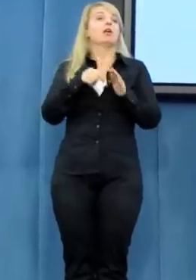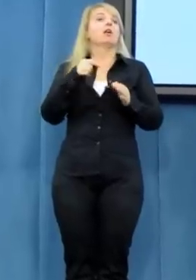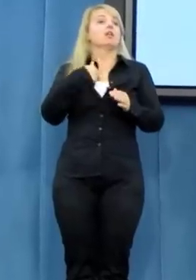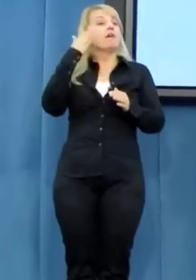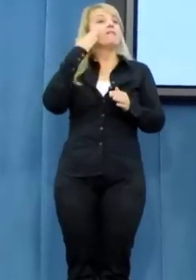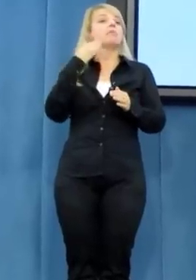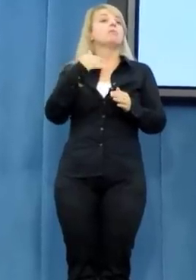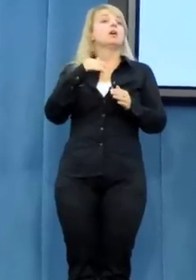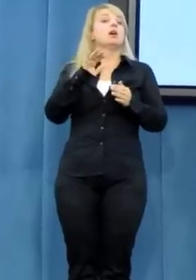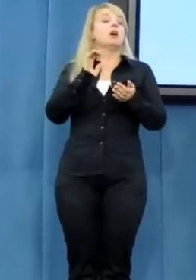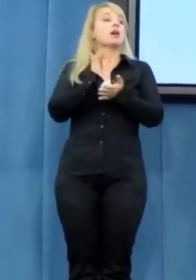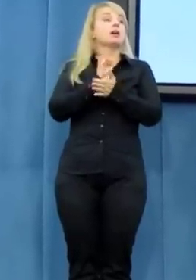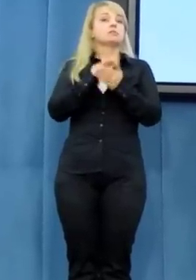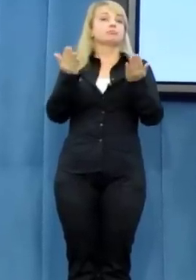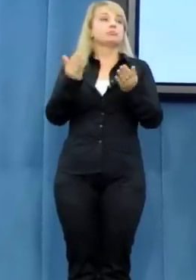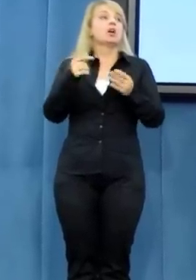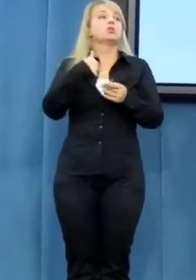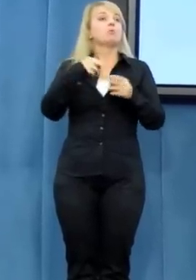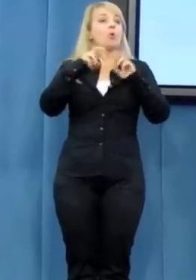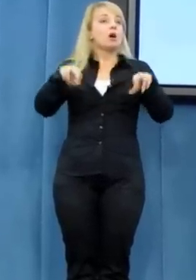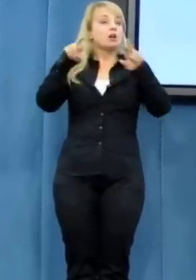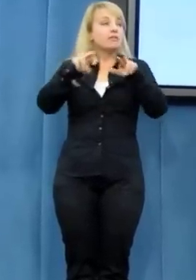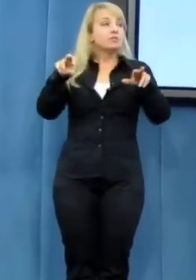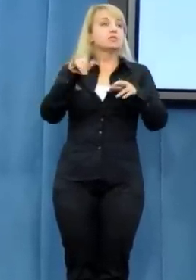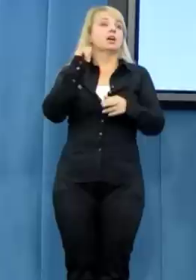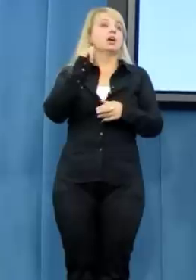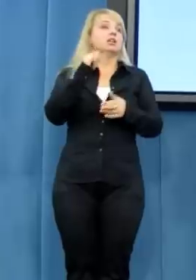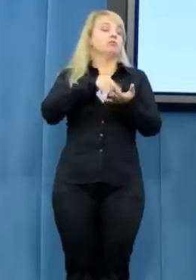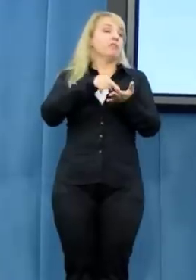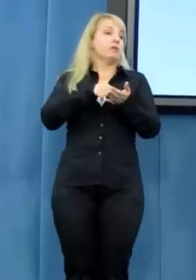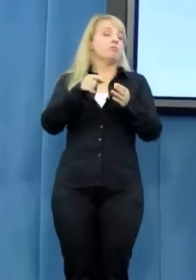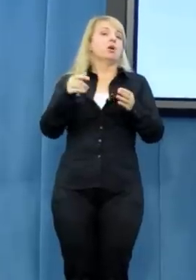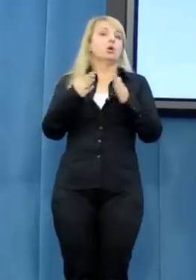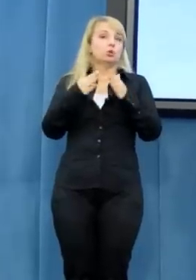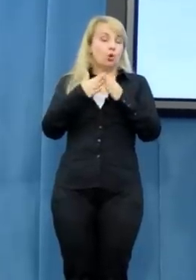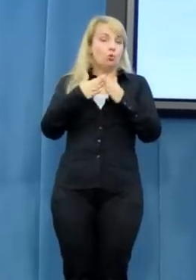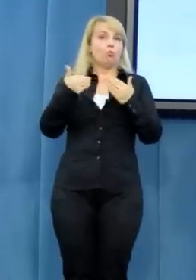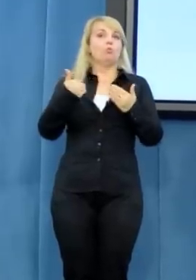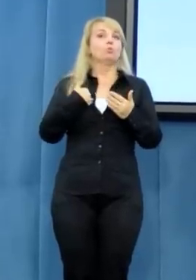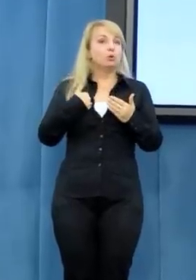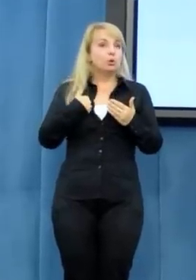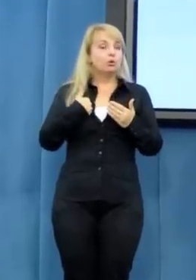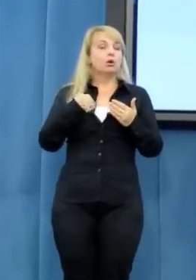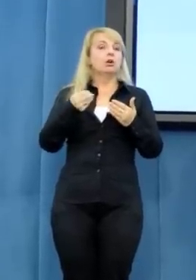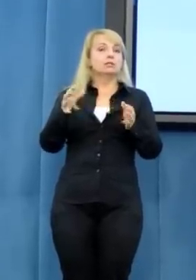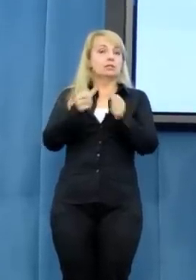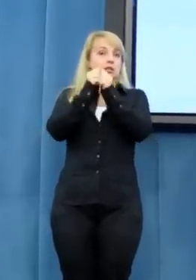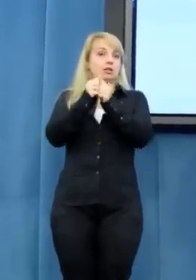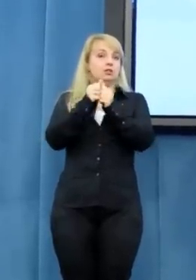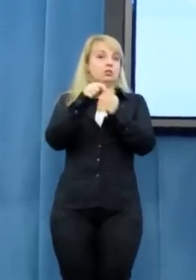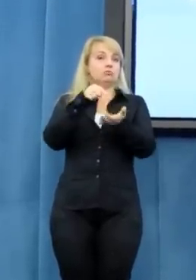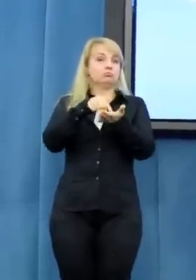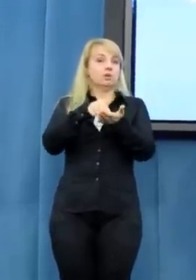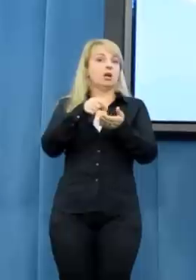była u niej przeprowadzona rewizja. I tyle wiem i że zostały postawione zarzuty.